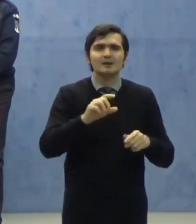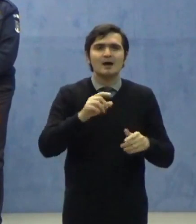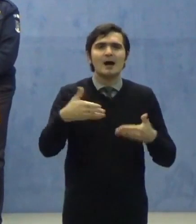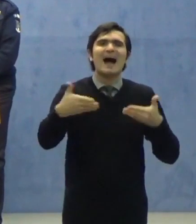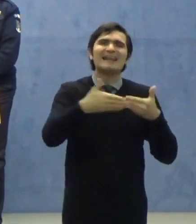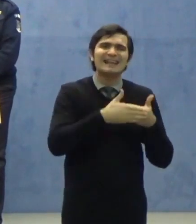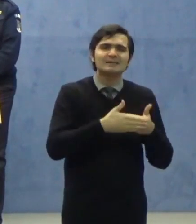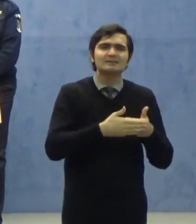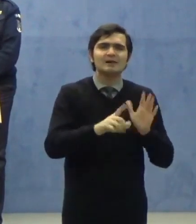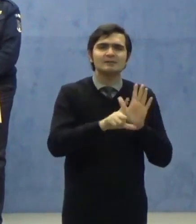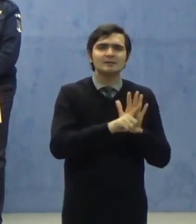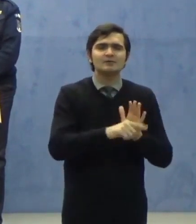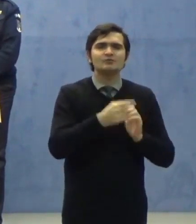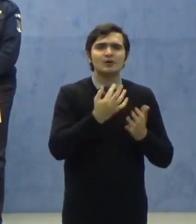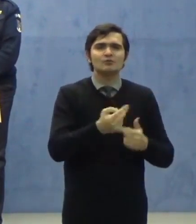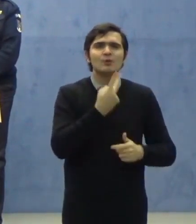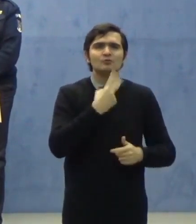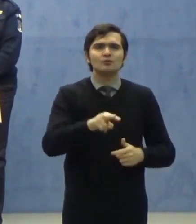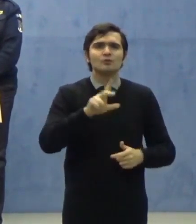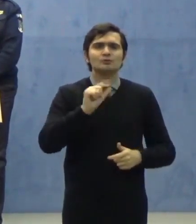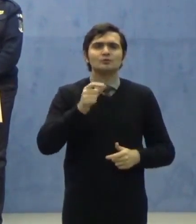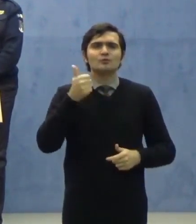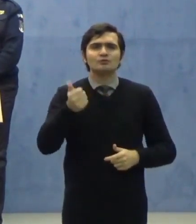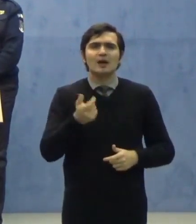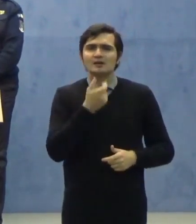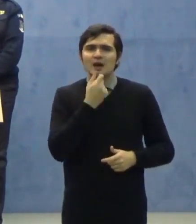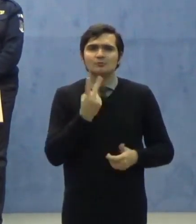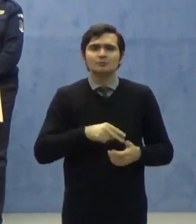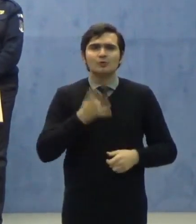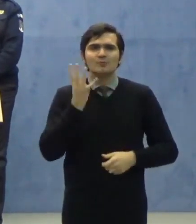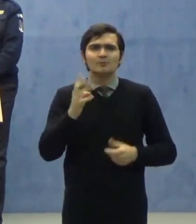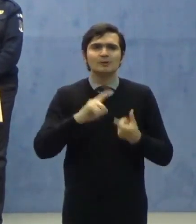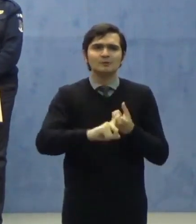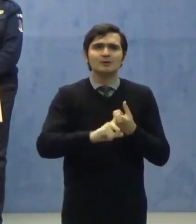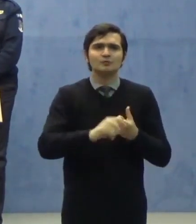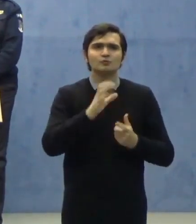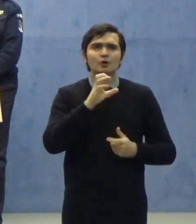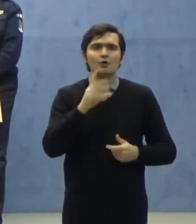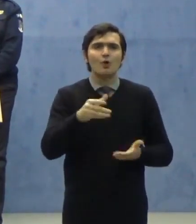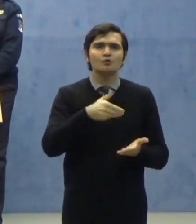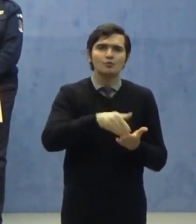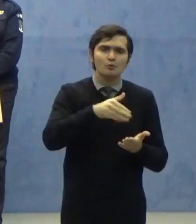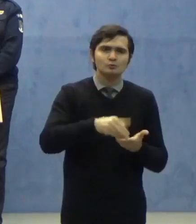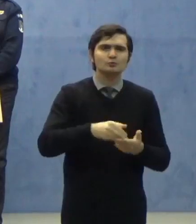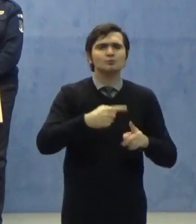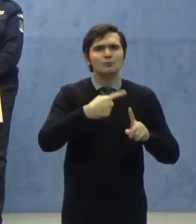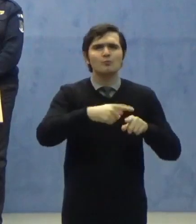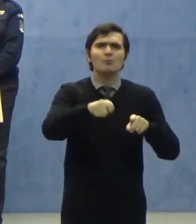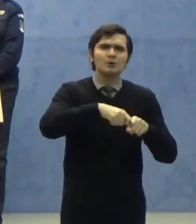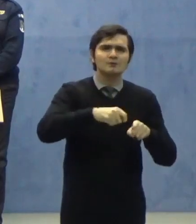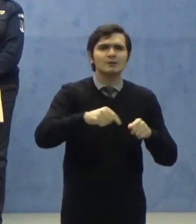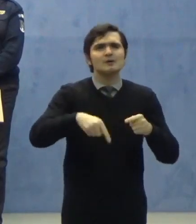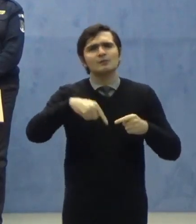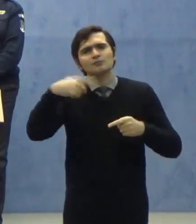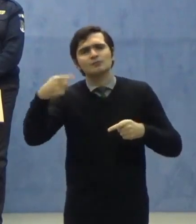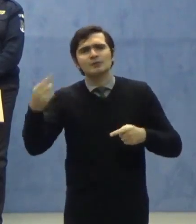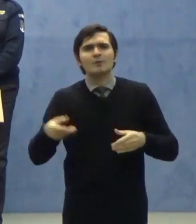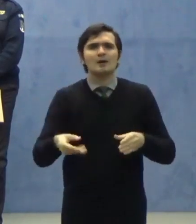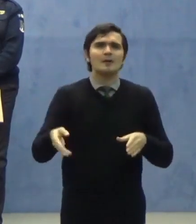numărul 296 din 2004 privind codul consumului republicat cu modificările și completările ulterioare.